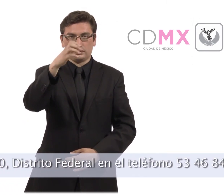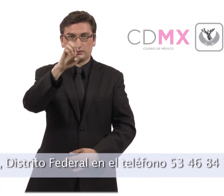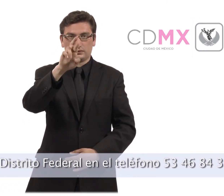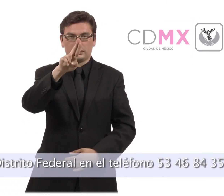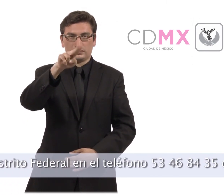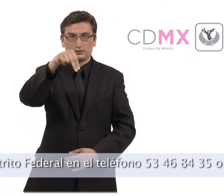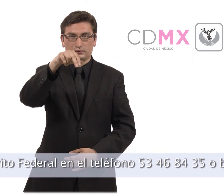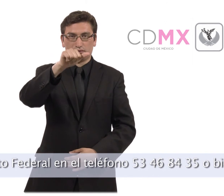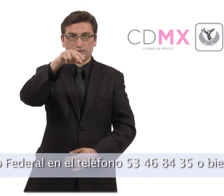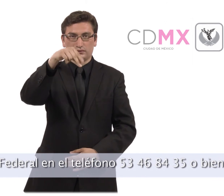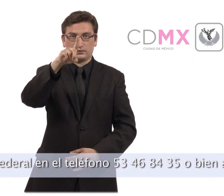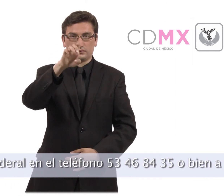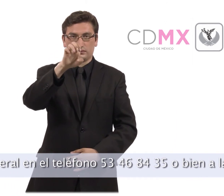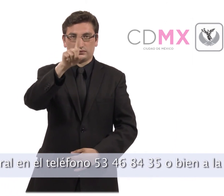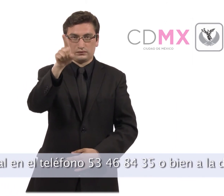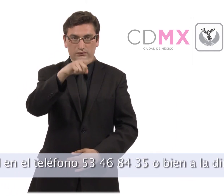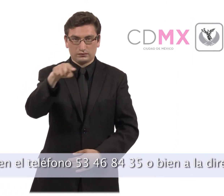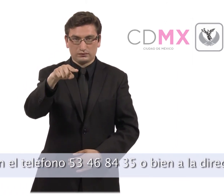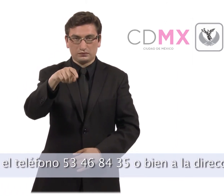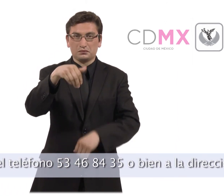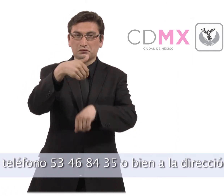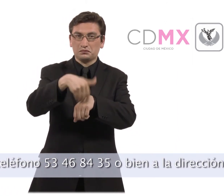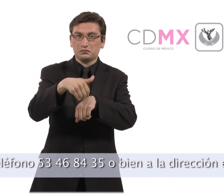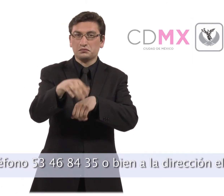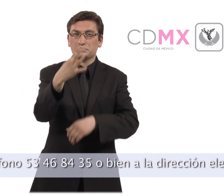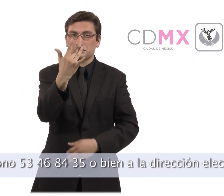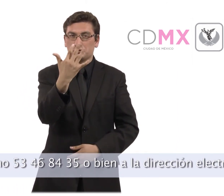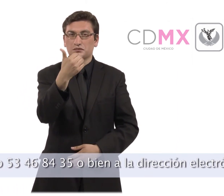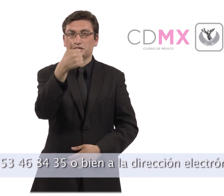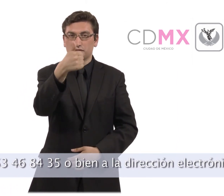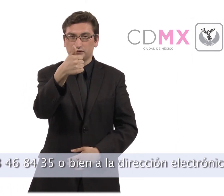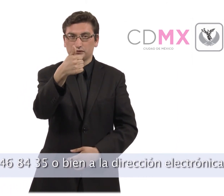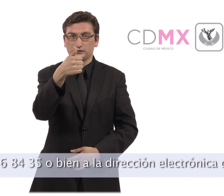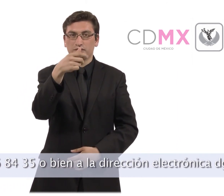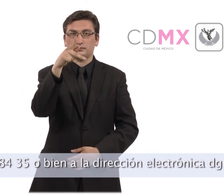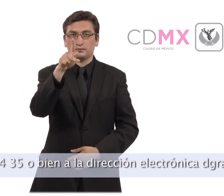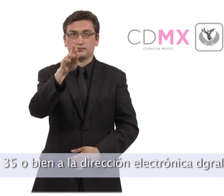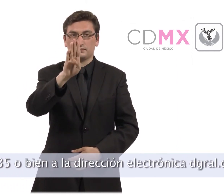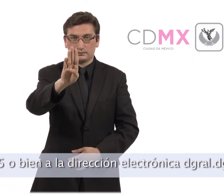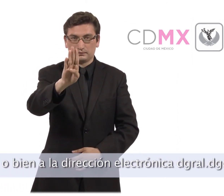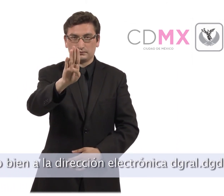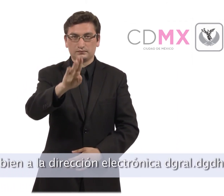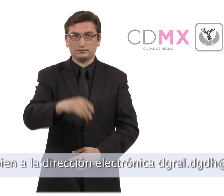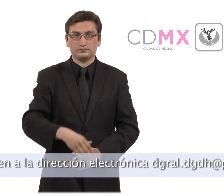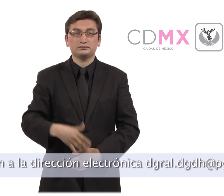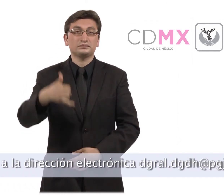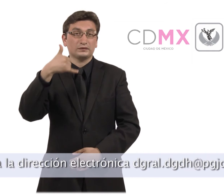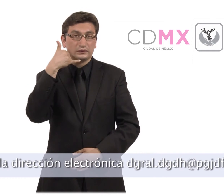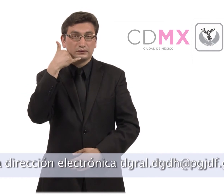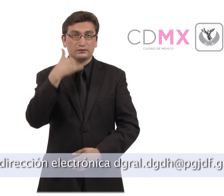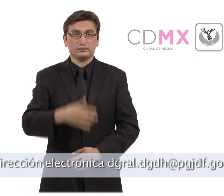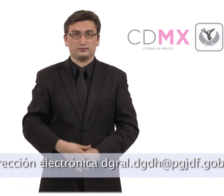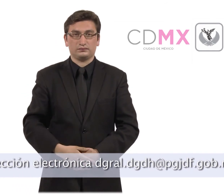dgral.dgdh.pgdf.gov.mx.